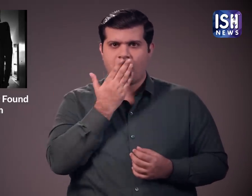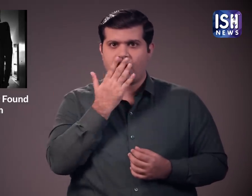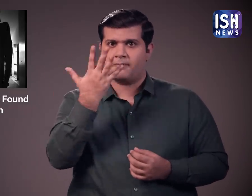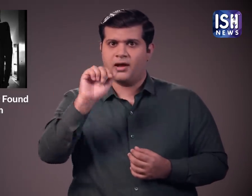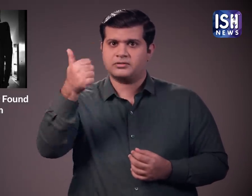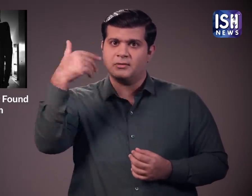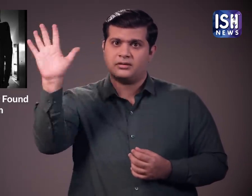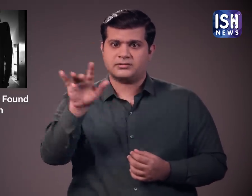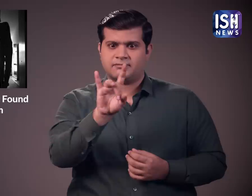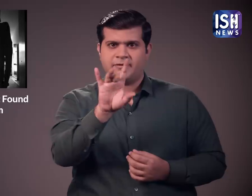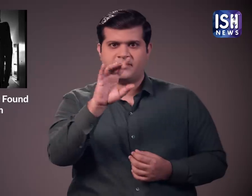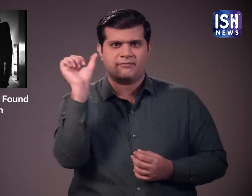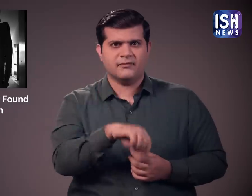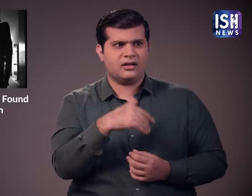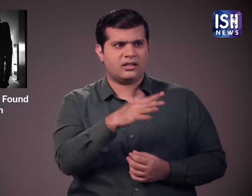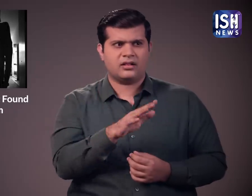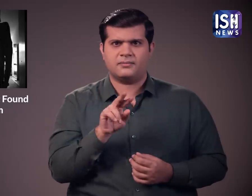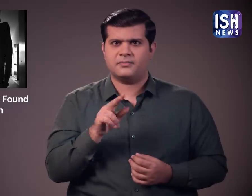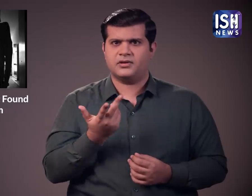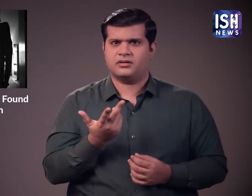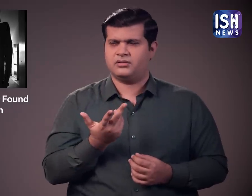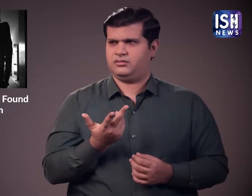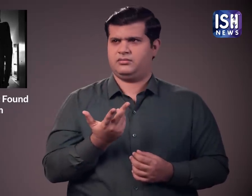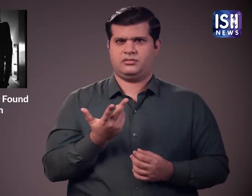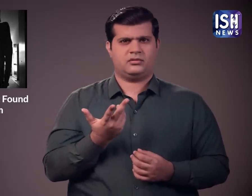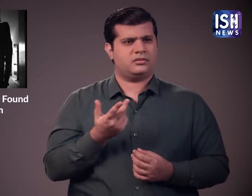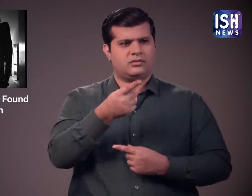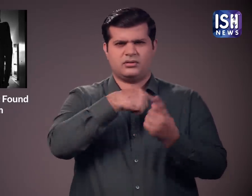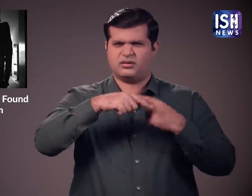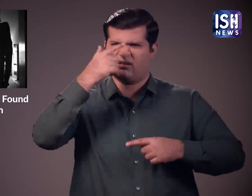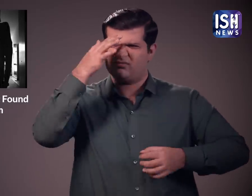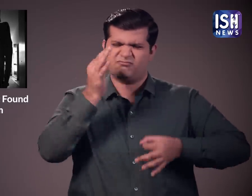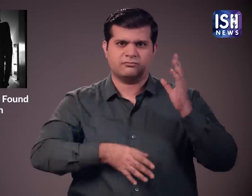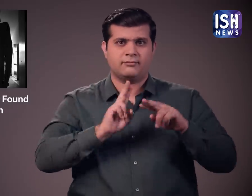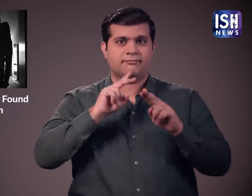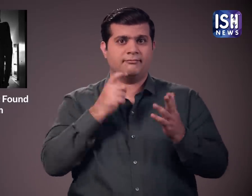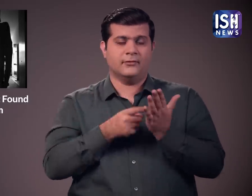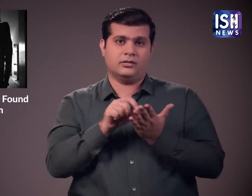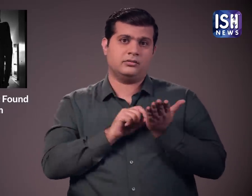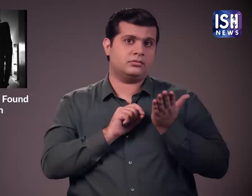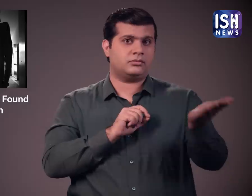कि वर 5 पास हुए थे 15 फेल हो गए इसका क्या मतलब है। हम मांग करते है कि